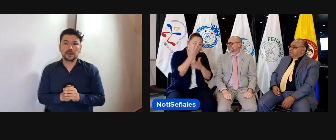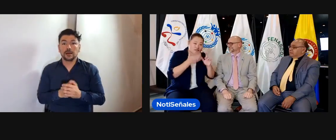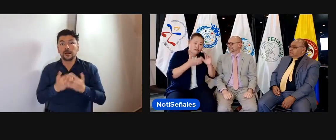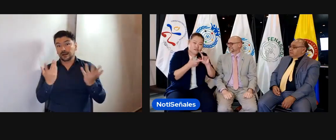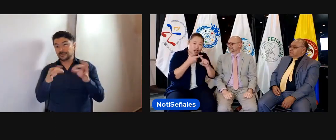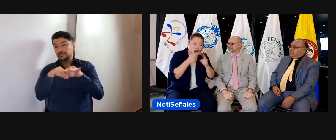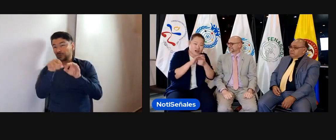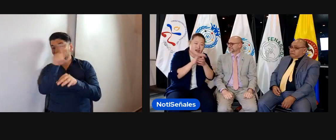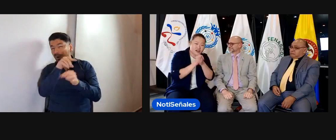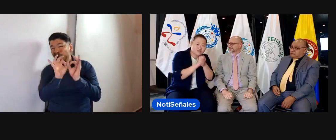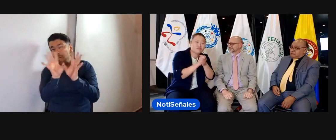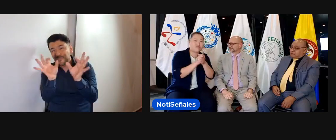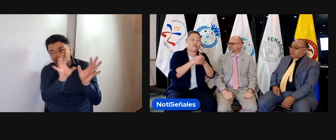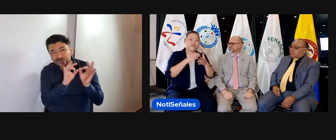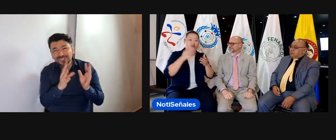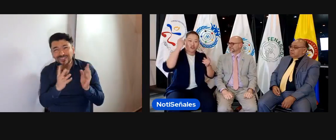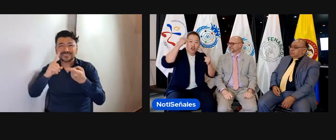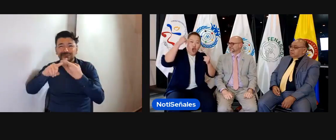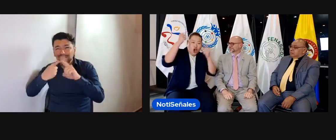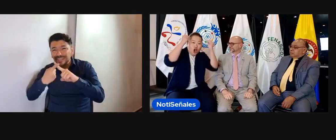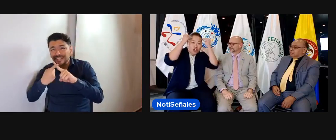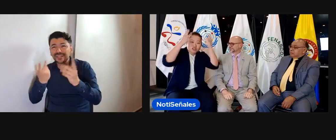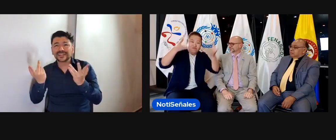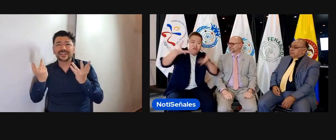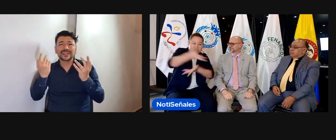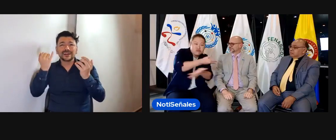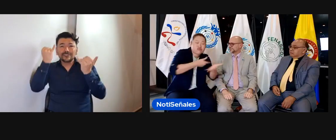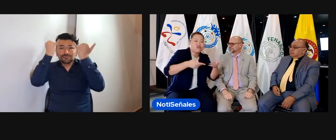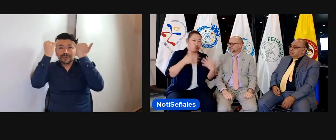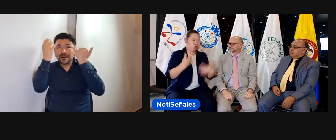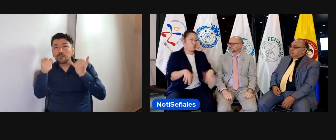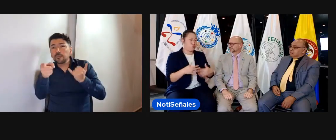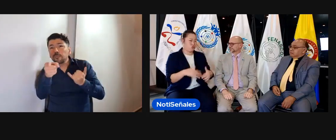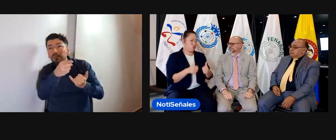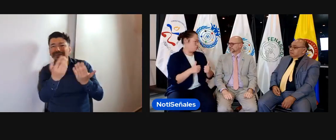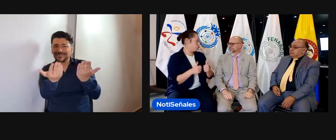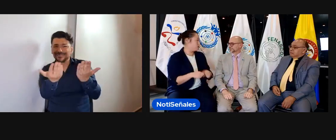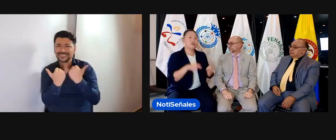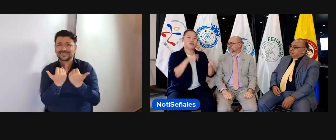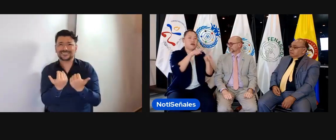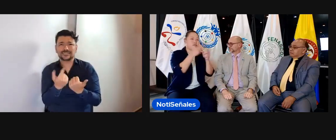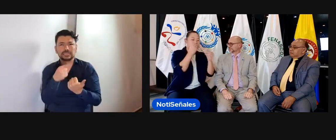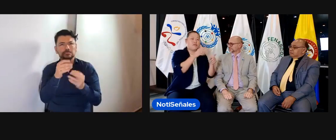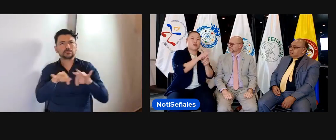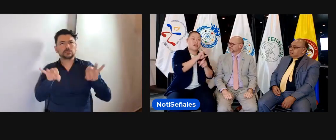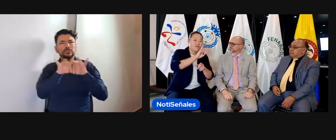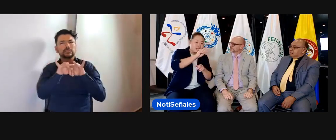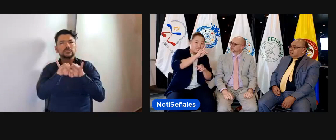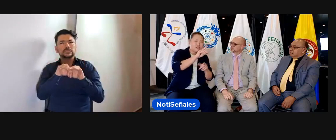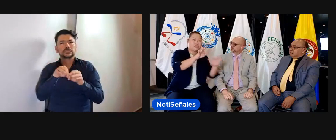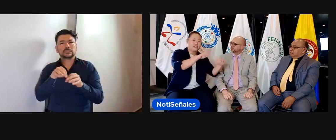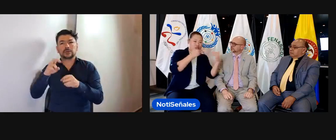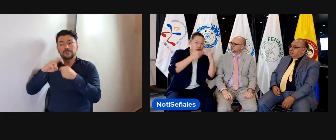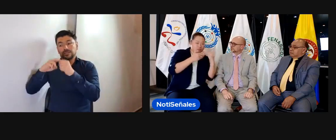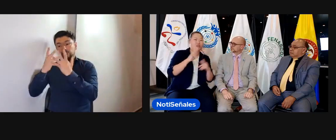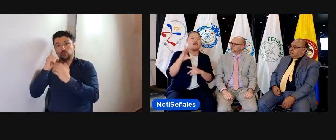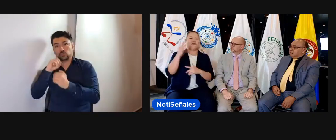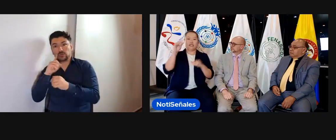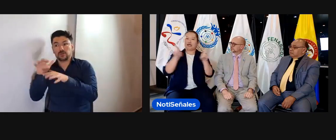gran oportunidad. Elizabeth dice, claro que sí. Es una oportunidad para conocer nuevas personas, para ser amigos. Así